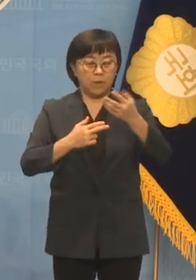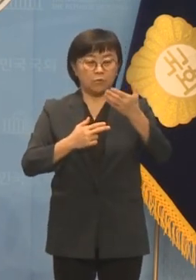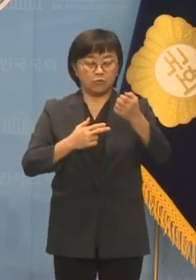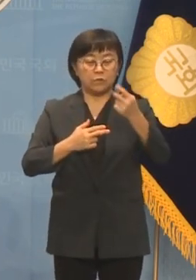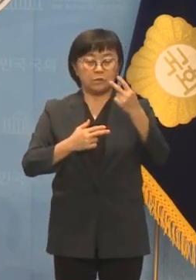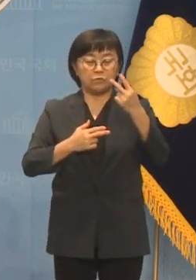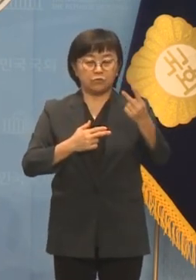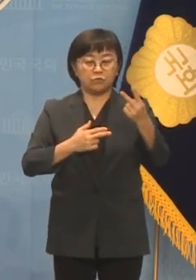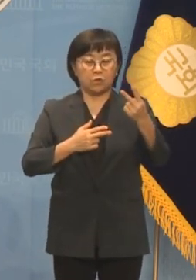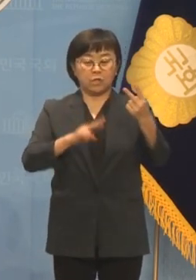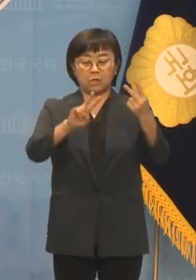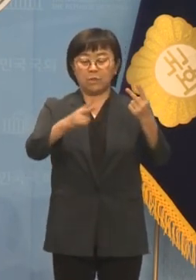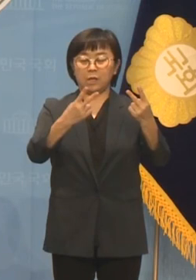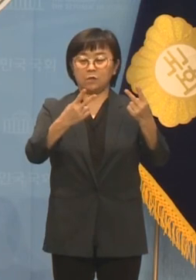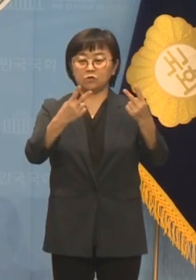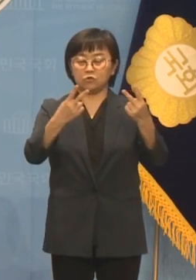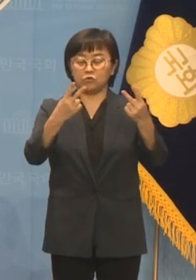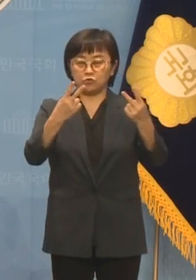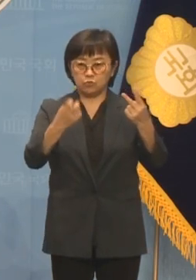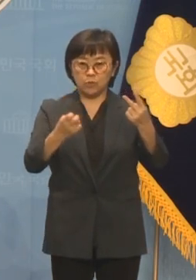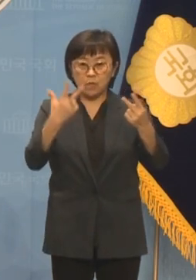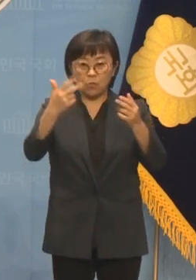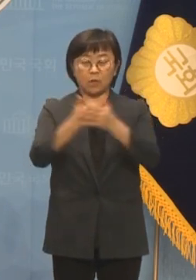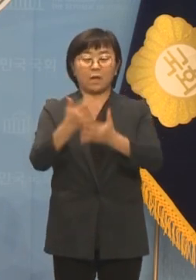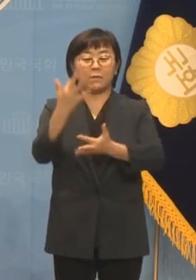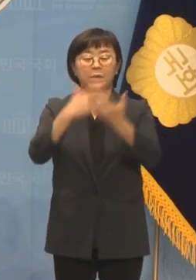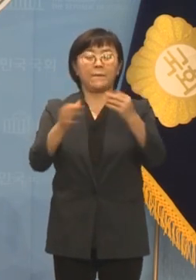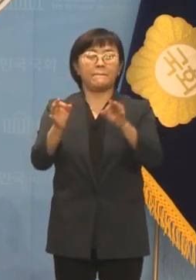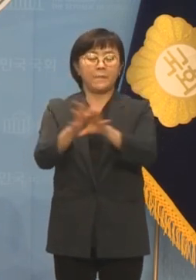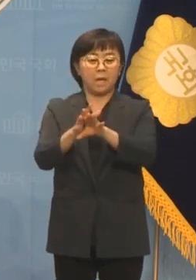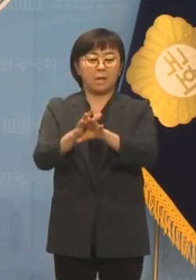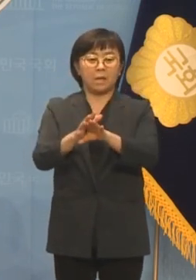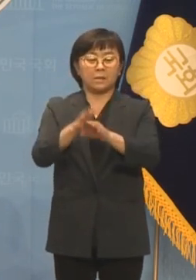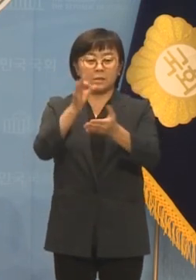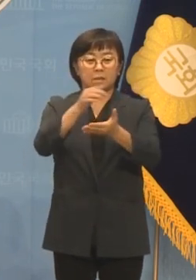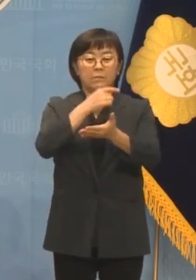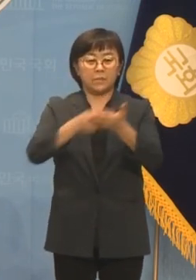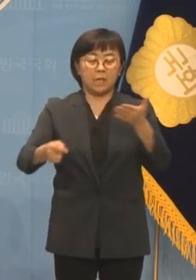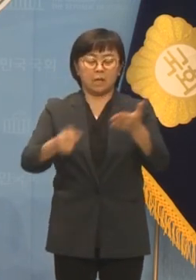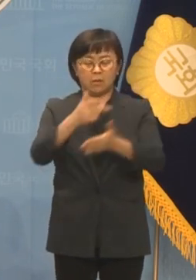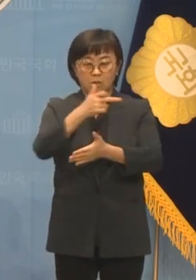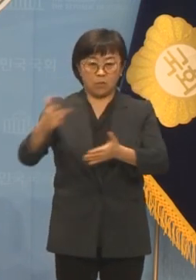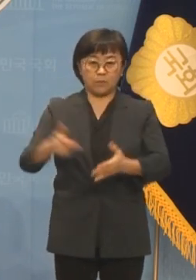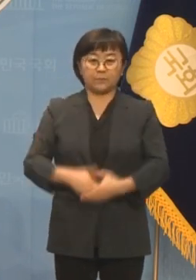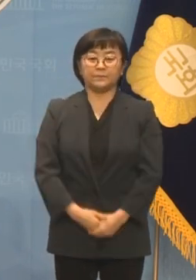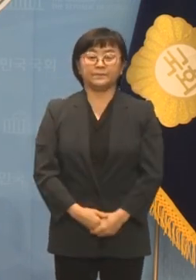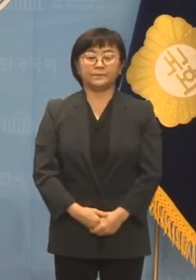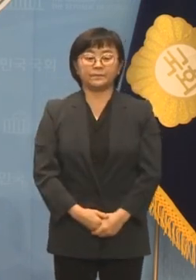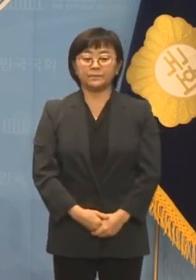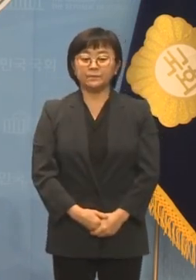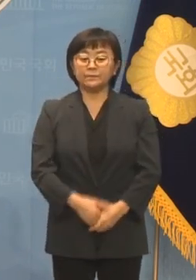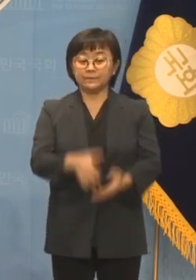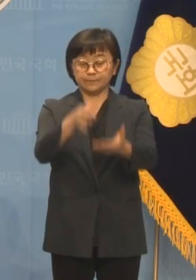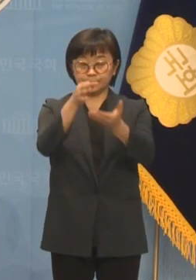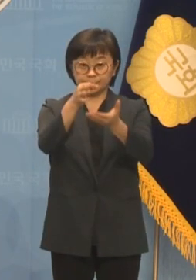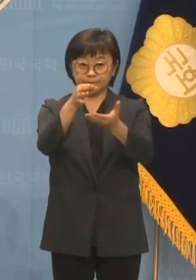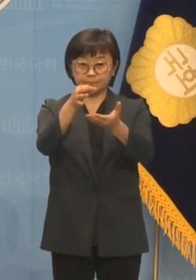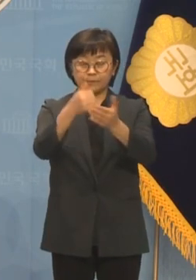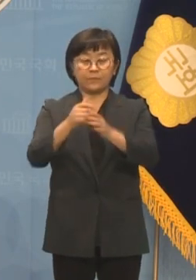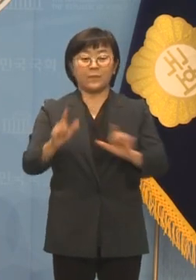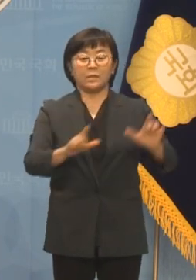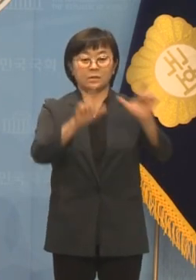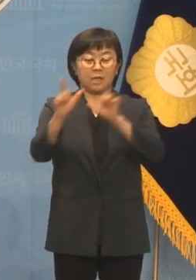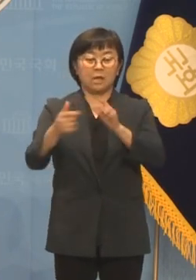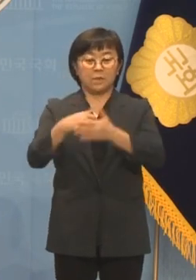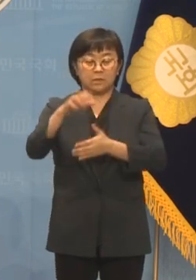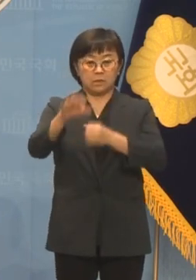점포 중 227개 점포가 소실돼 재산 피해가 무척이나 큰 상황입니다. 소중한 자산이자 삶의